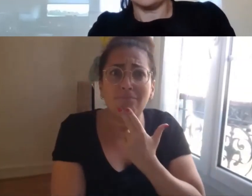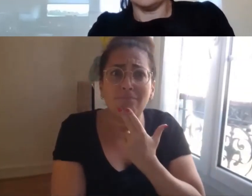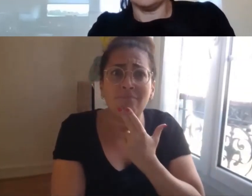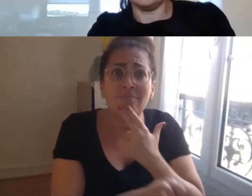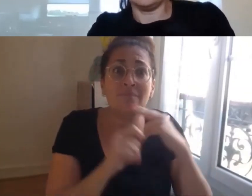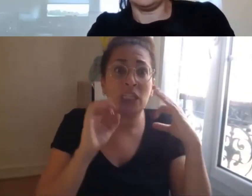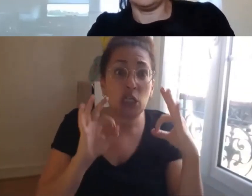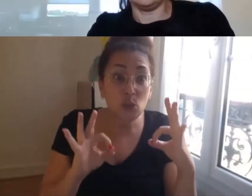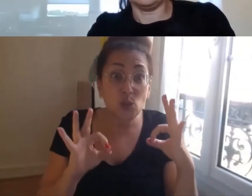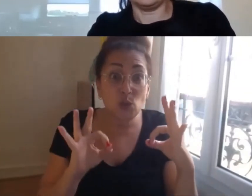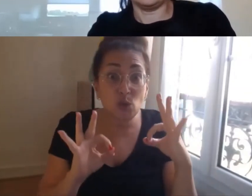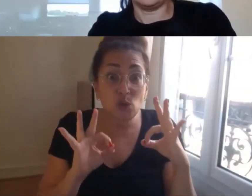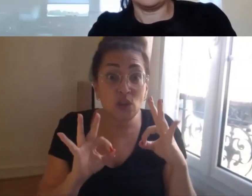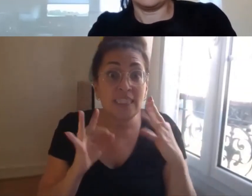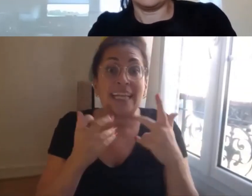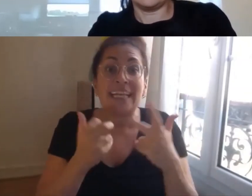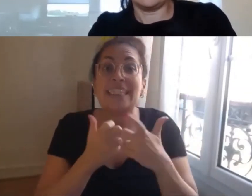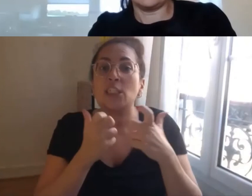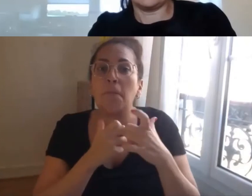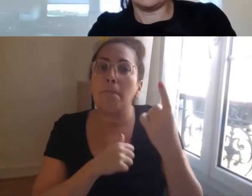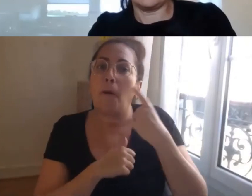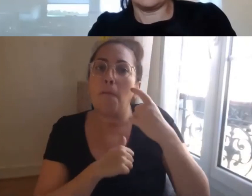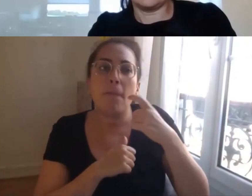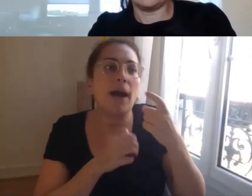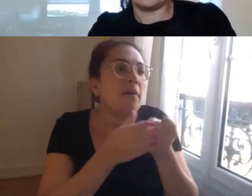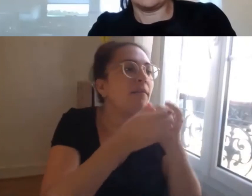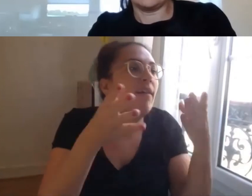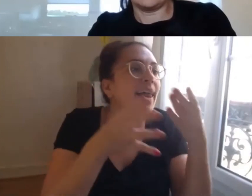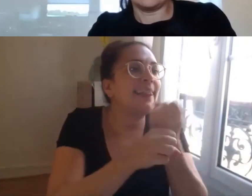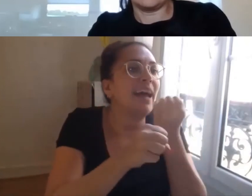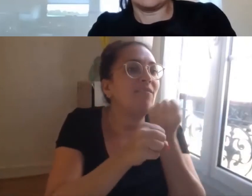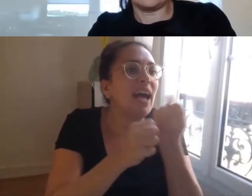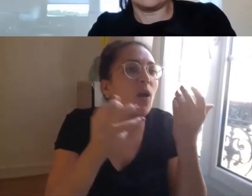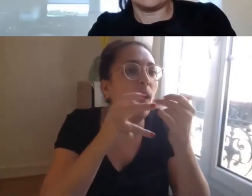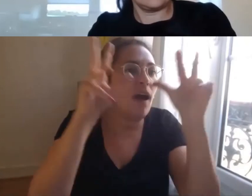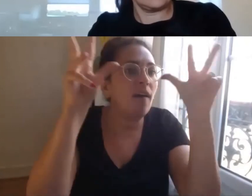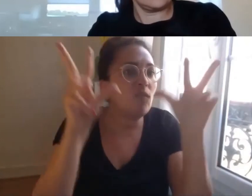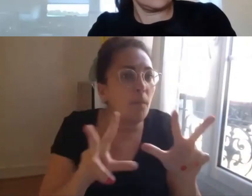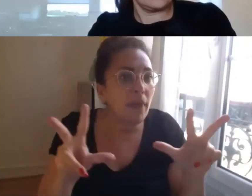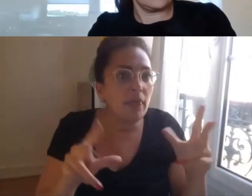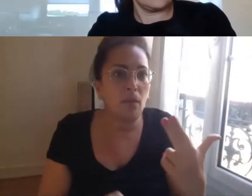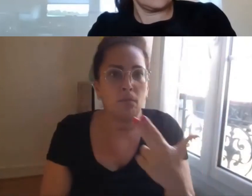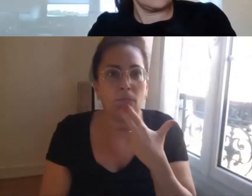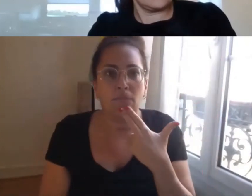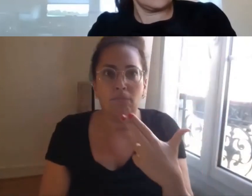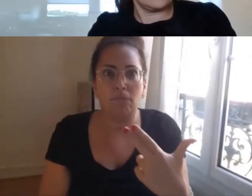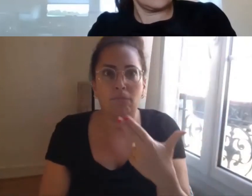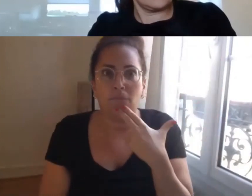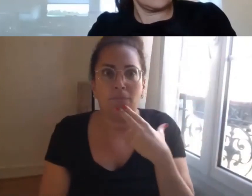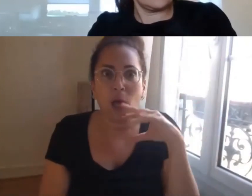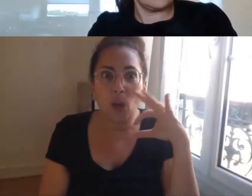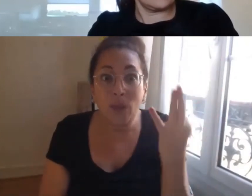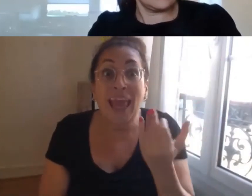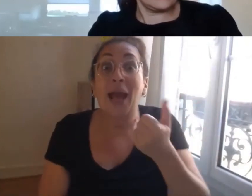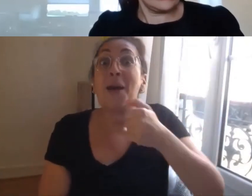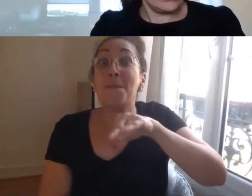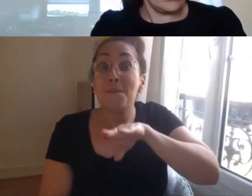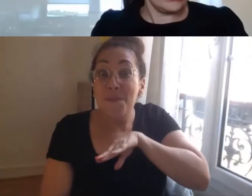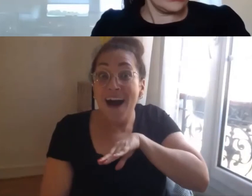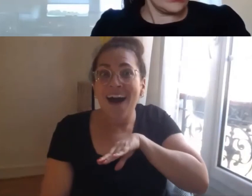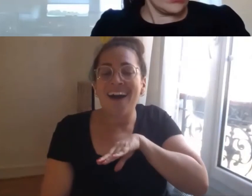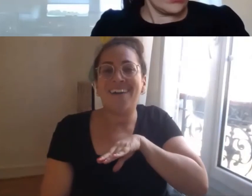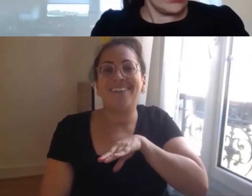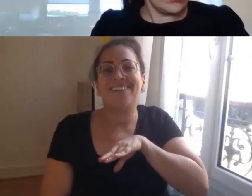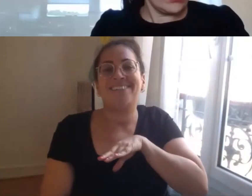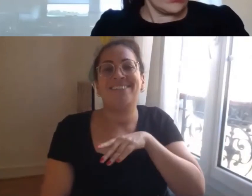collaborateurs dans le domaine de l'informatique de très grande qualité et bien parce que inclure